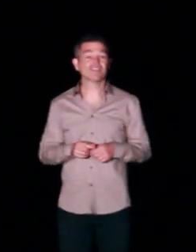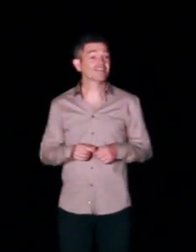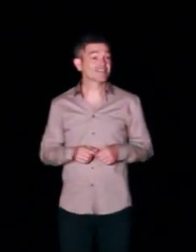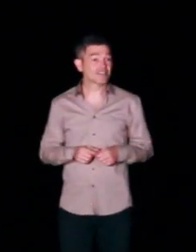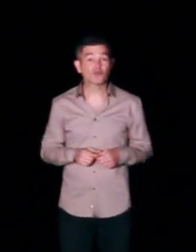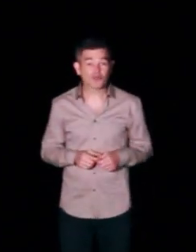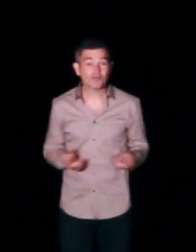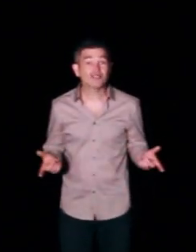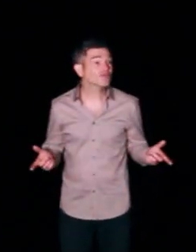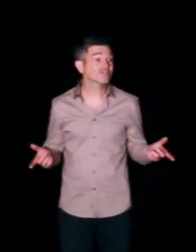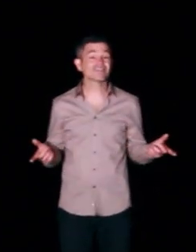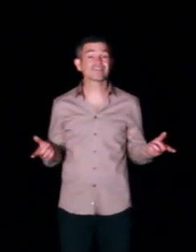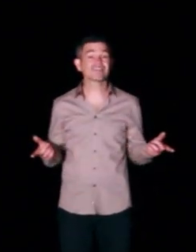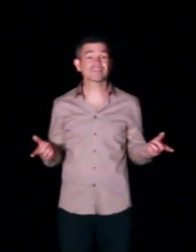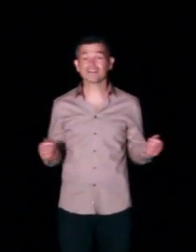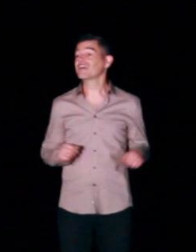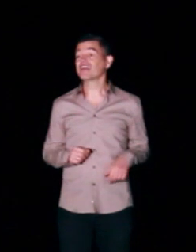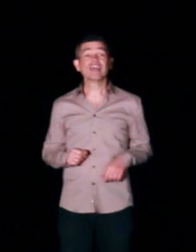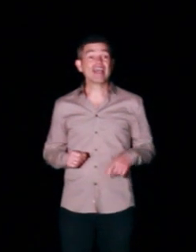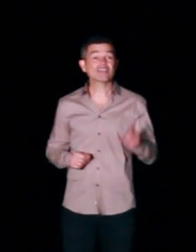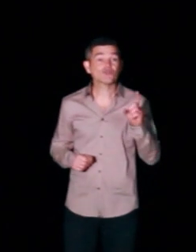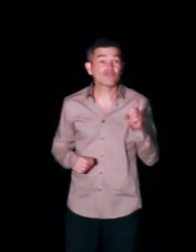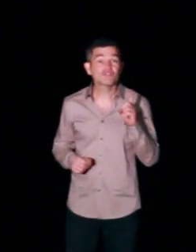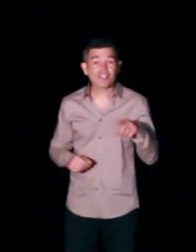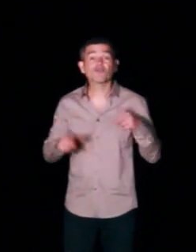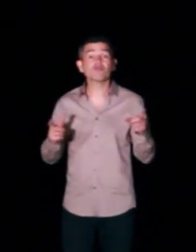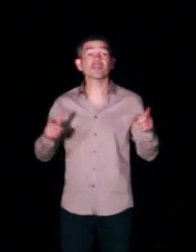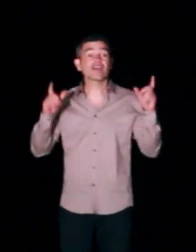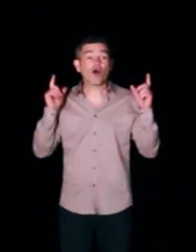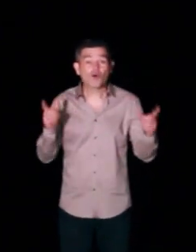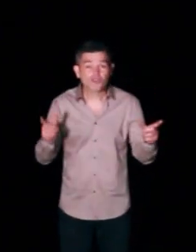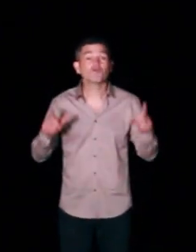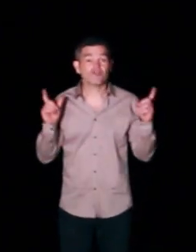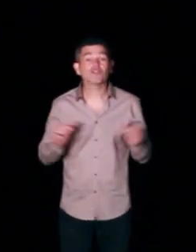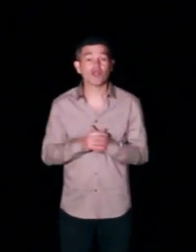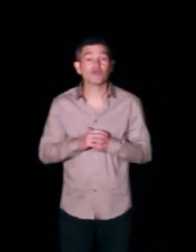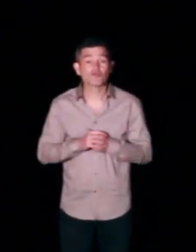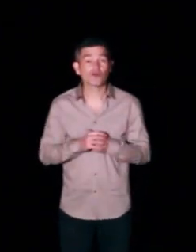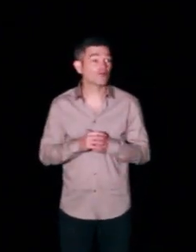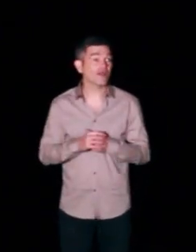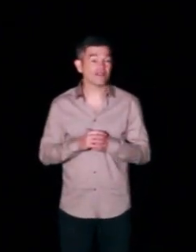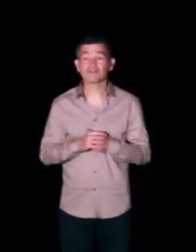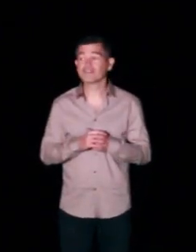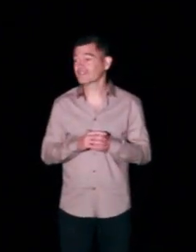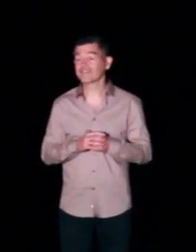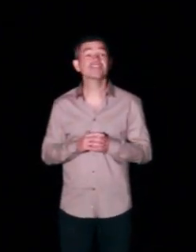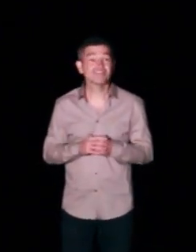C'est plutôt sympa, non ? Est-ce que ça vous dirait qu'on apprenne ensemble à faire de la percussion corporelle ?